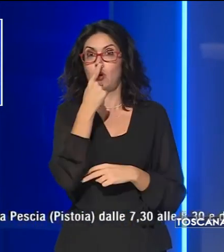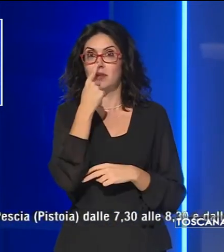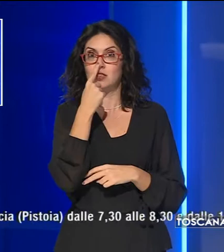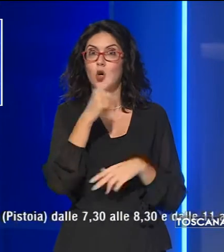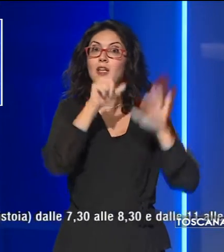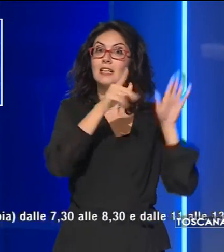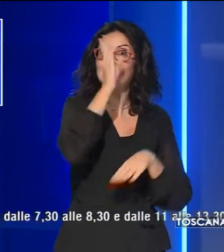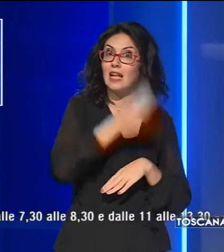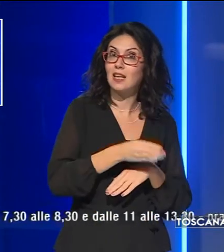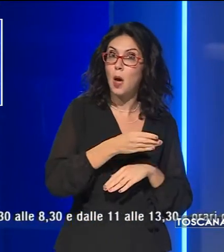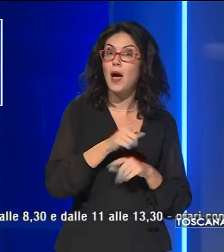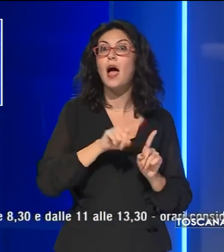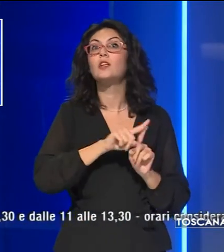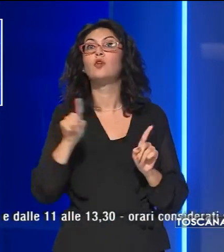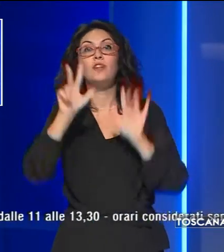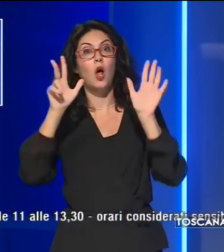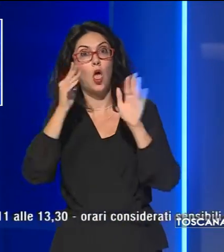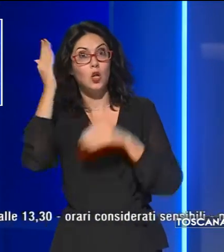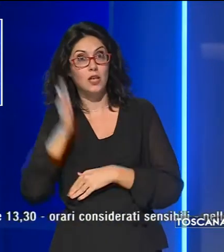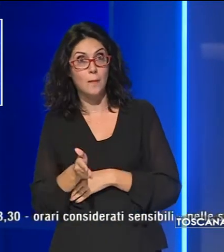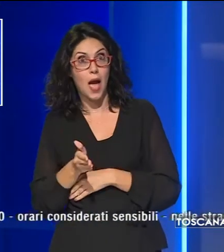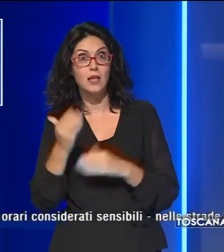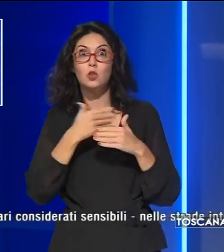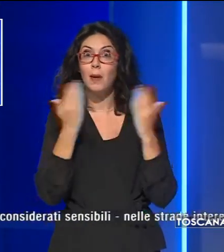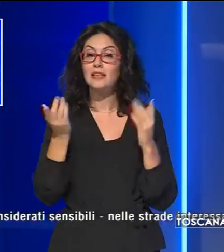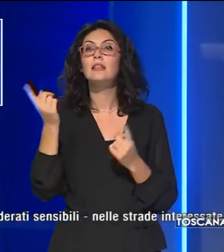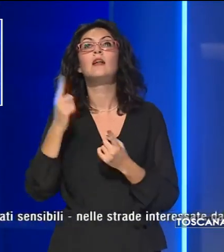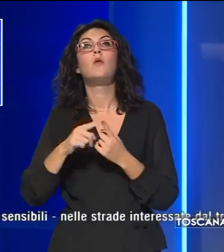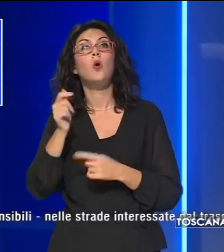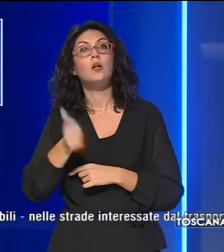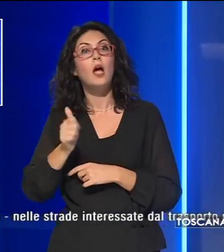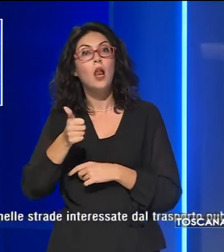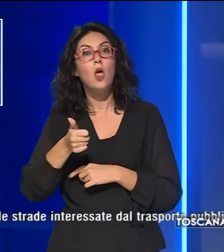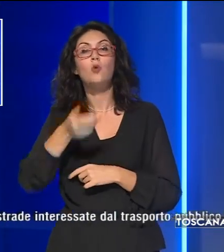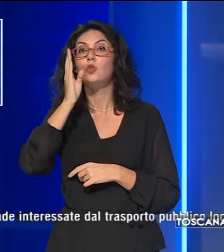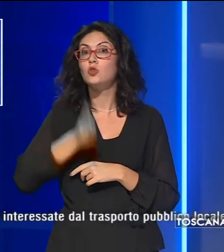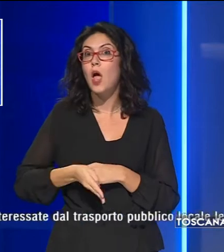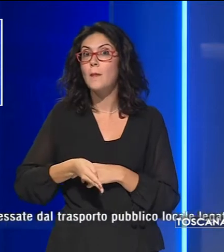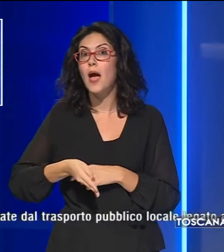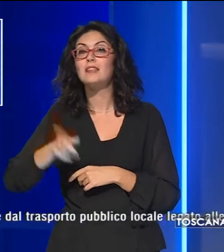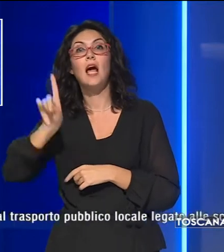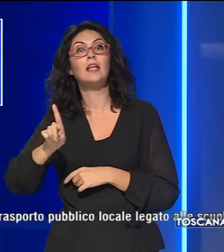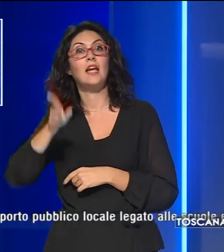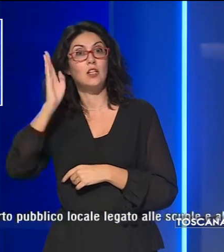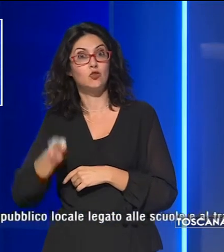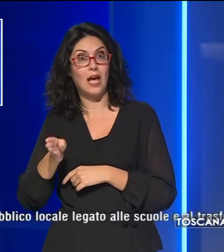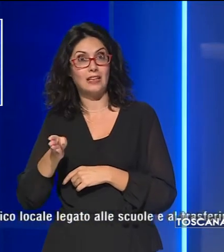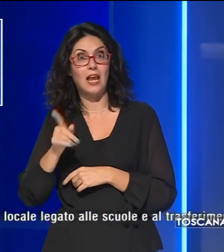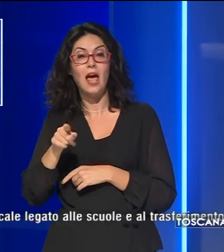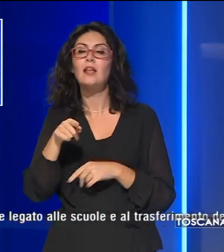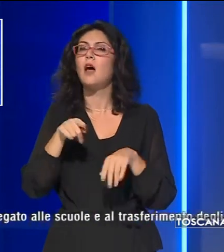dalle 7.30 alle 8.30 e dalle 11 alle 13.30, orari considerati sensibili.